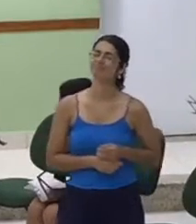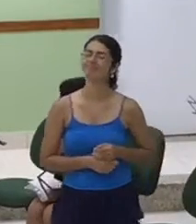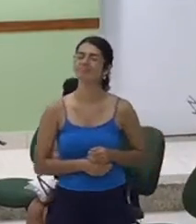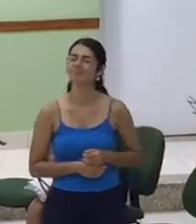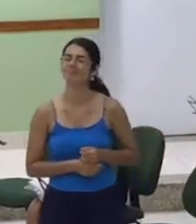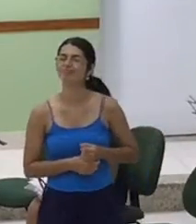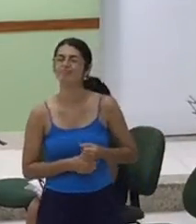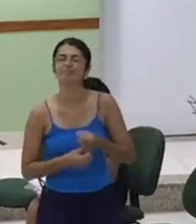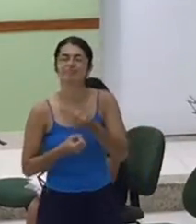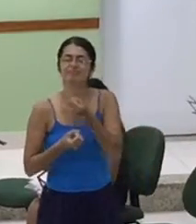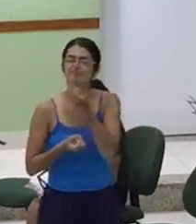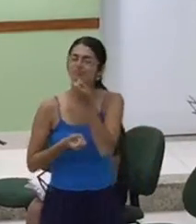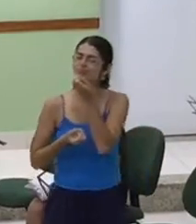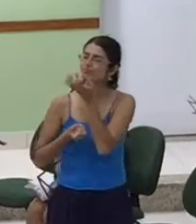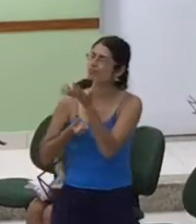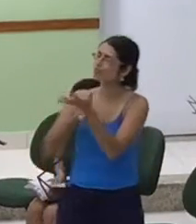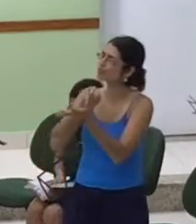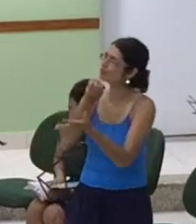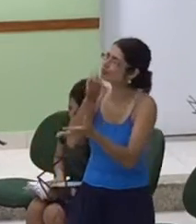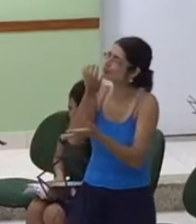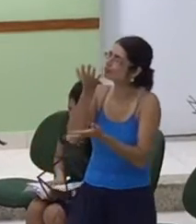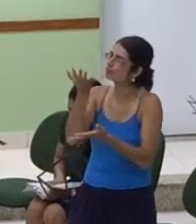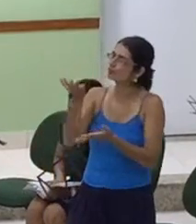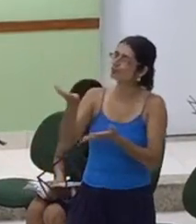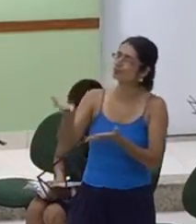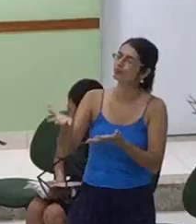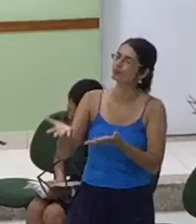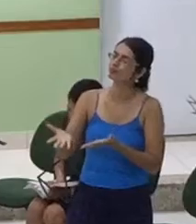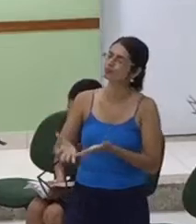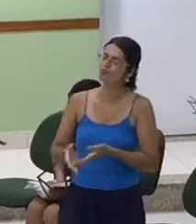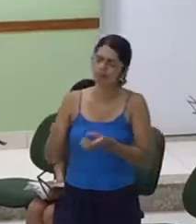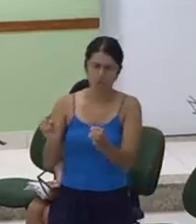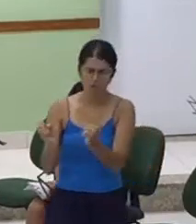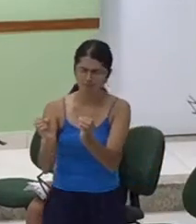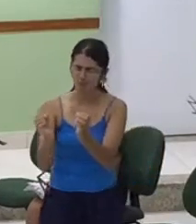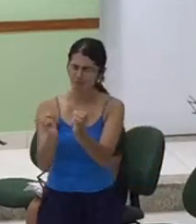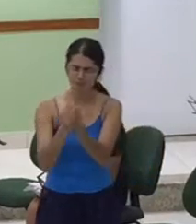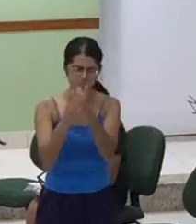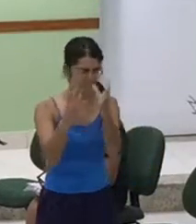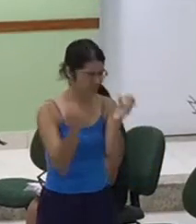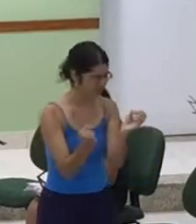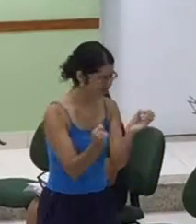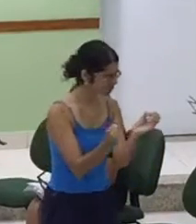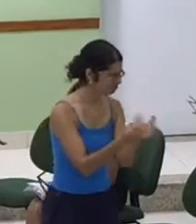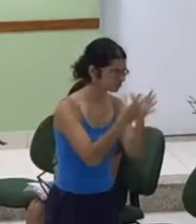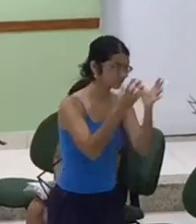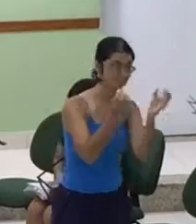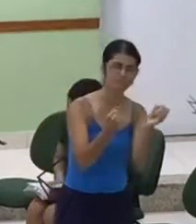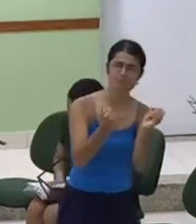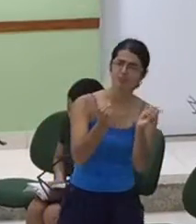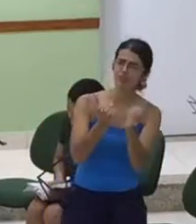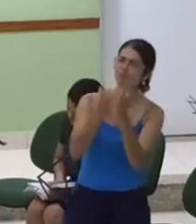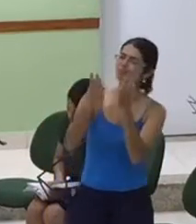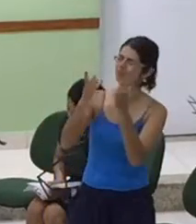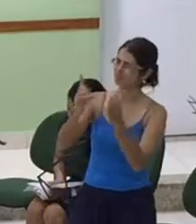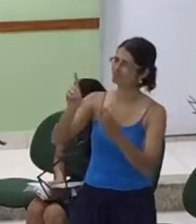São tantas bênçãos, tantos motivos,